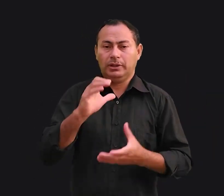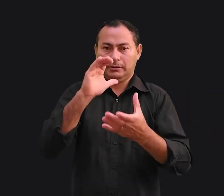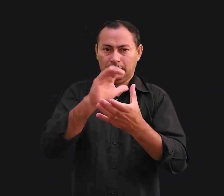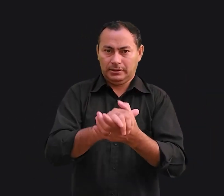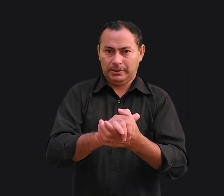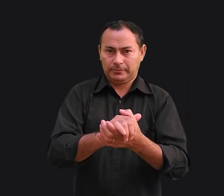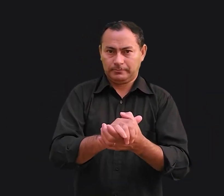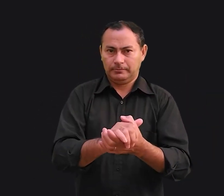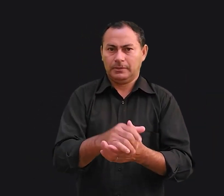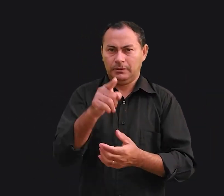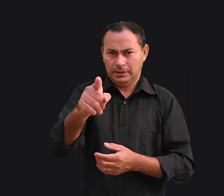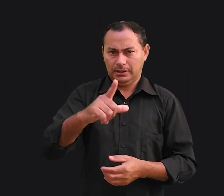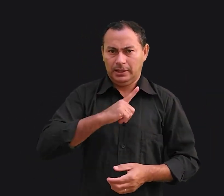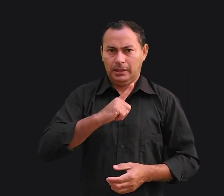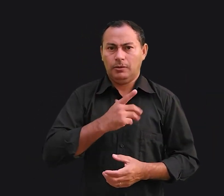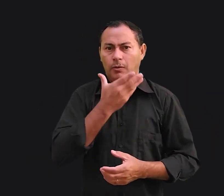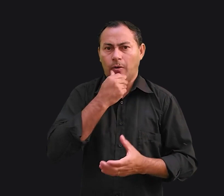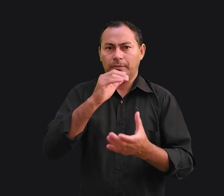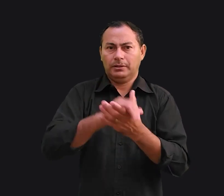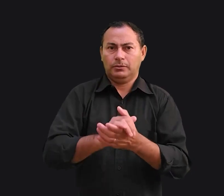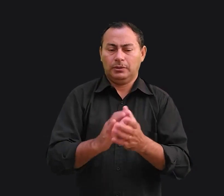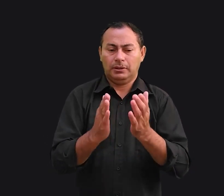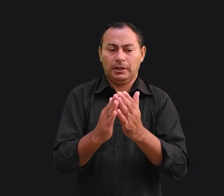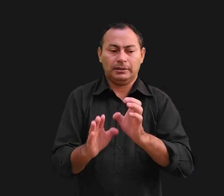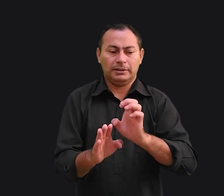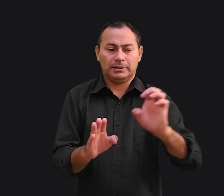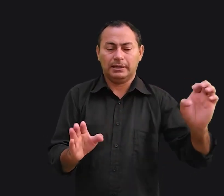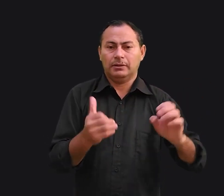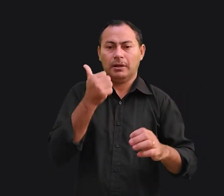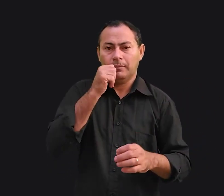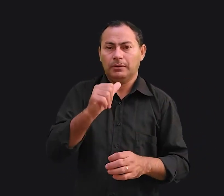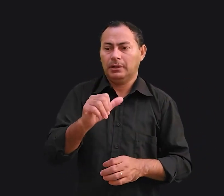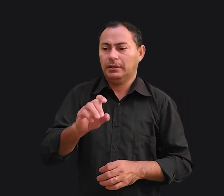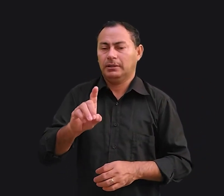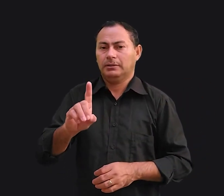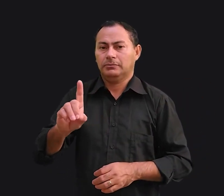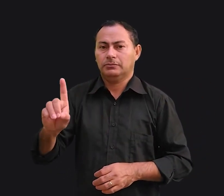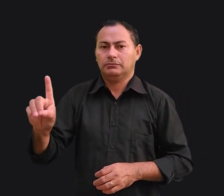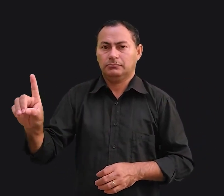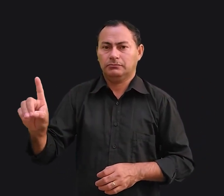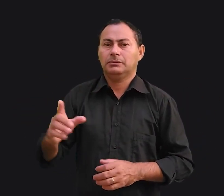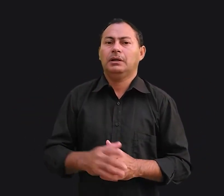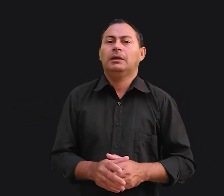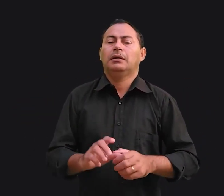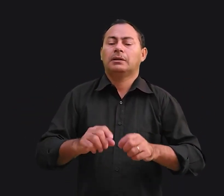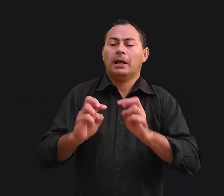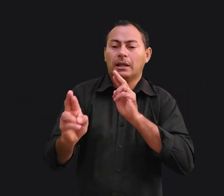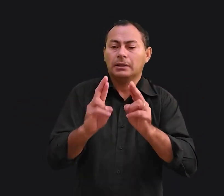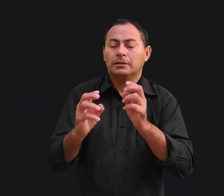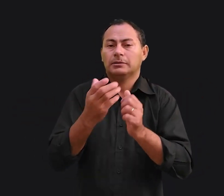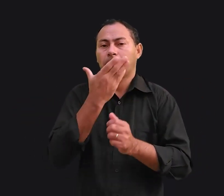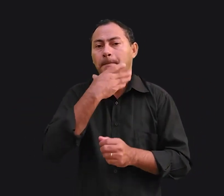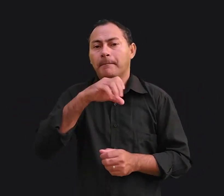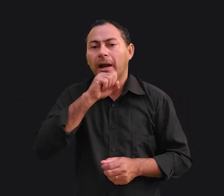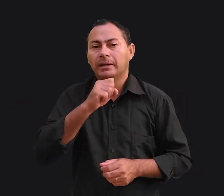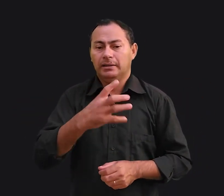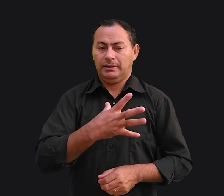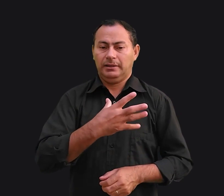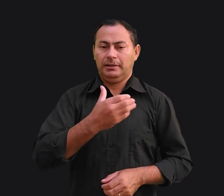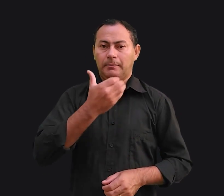casamento. Você tem o marido do lado esquerdo e a esposa do lado direito. E, diferentemente da relação entre pai e filho, nesta